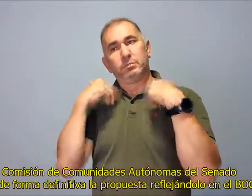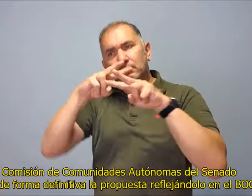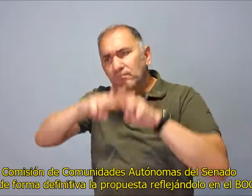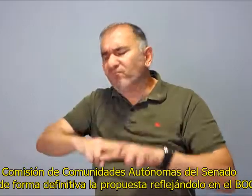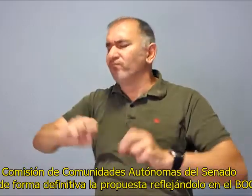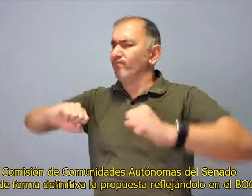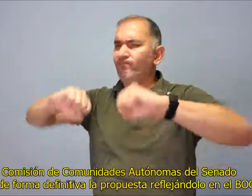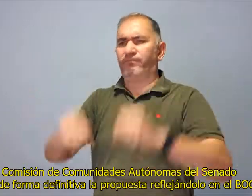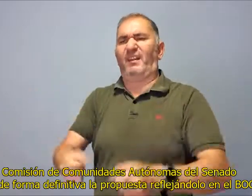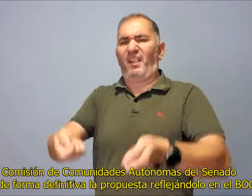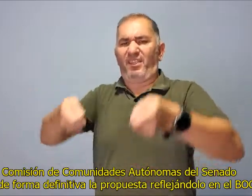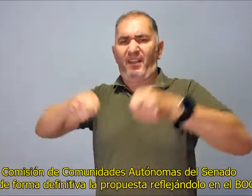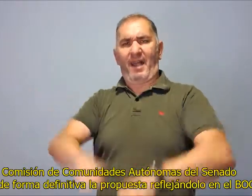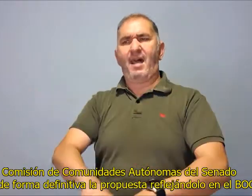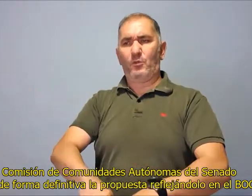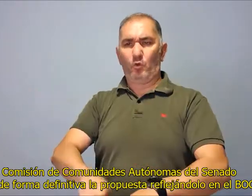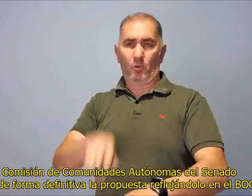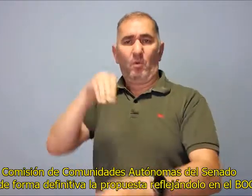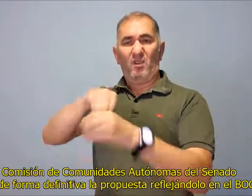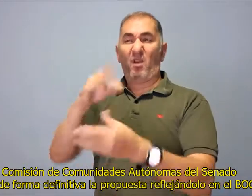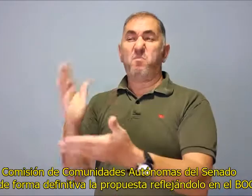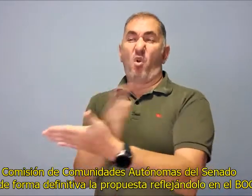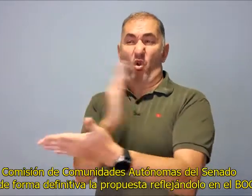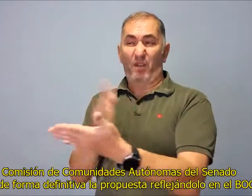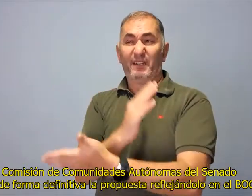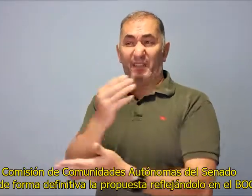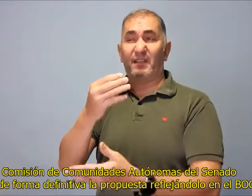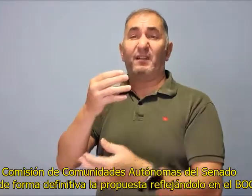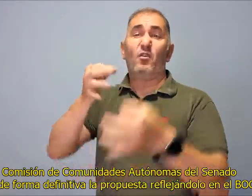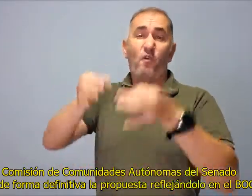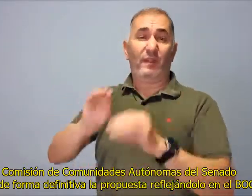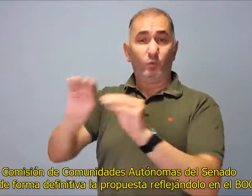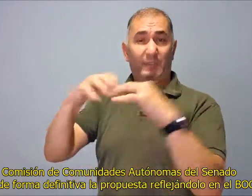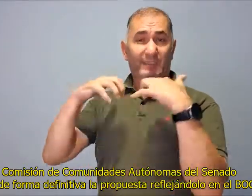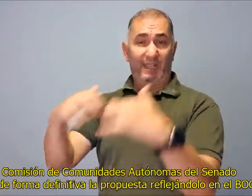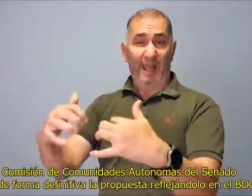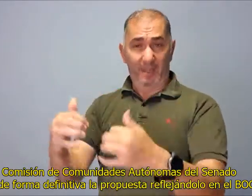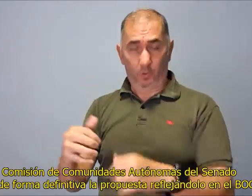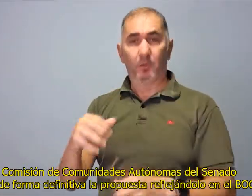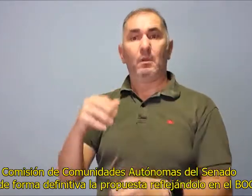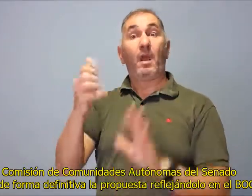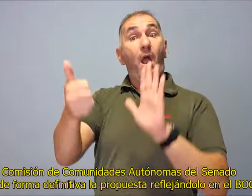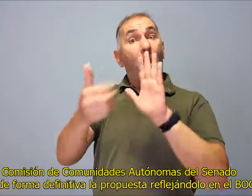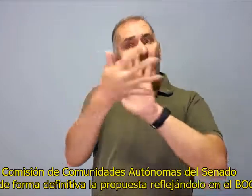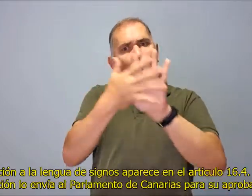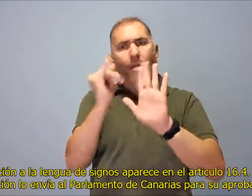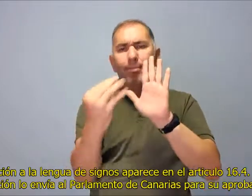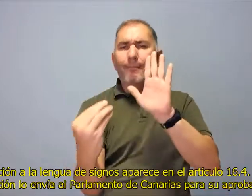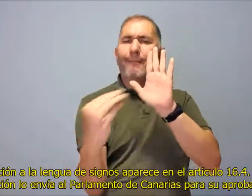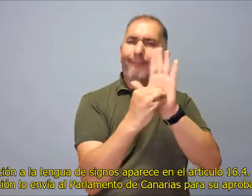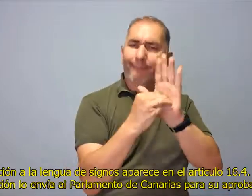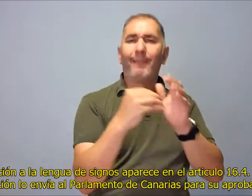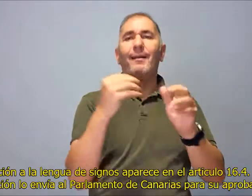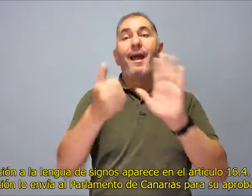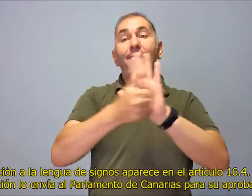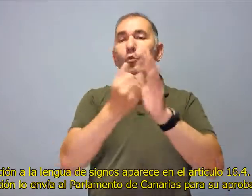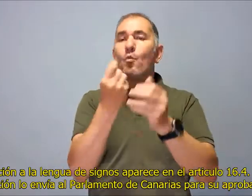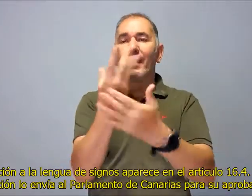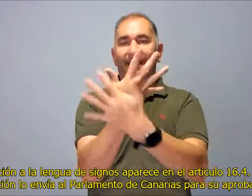Y la Comisión de Comunidades Autónomas del Senado aprueba de forma definitiva la propuesta reflejándolo